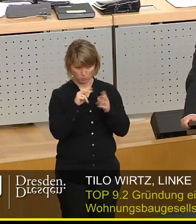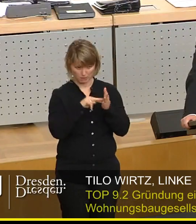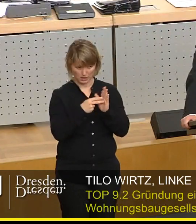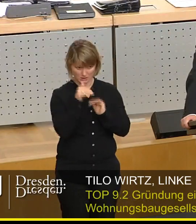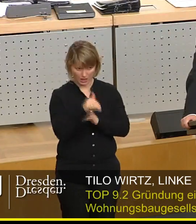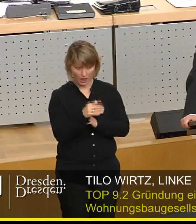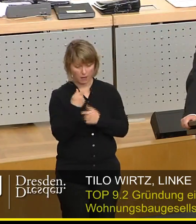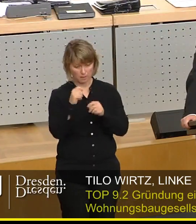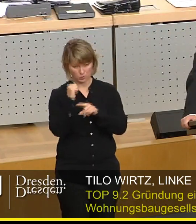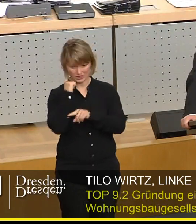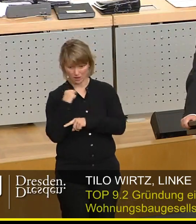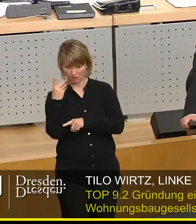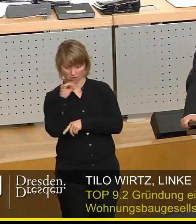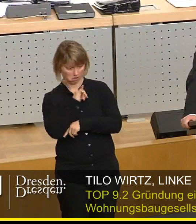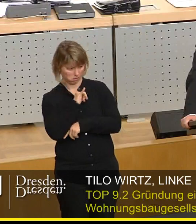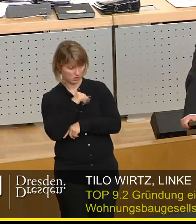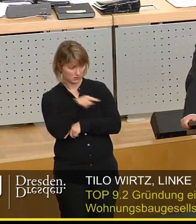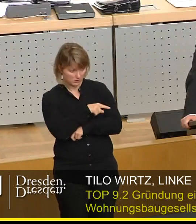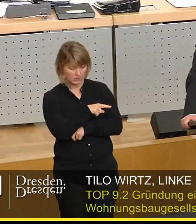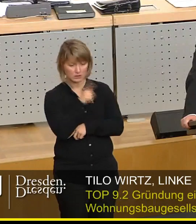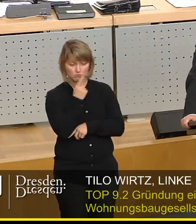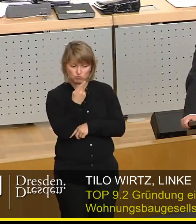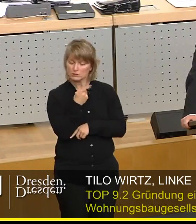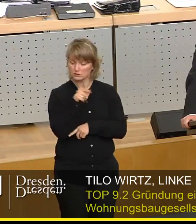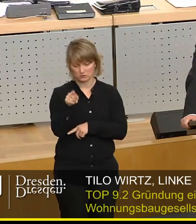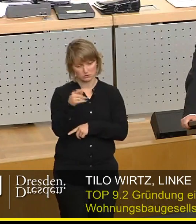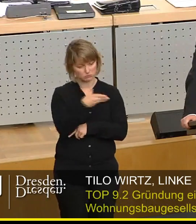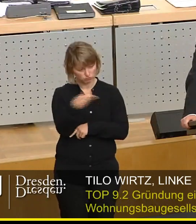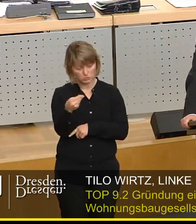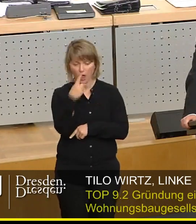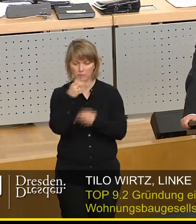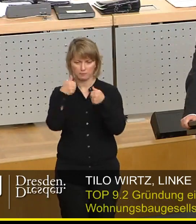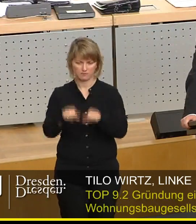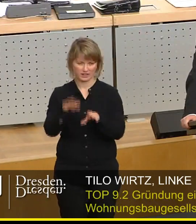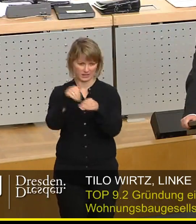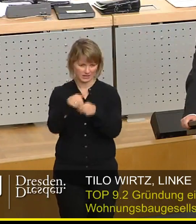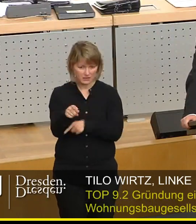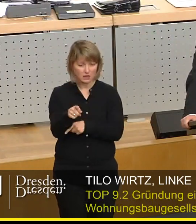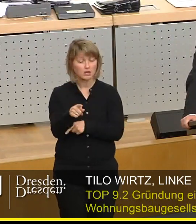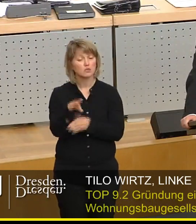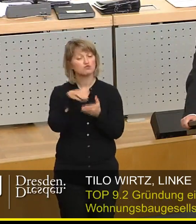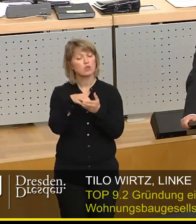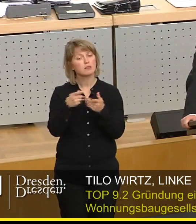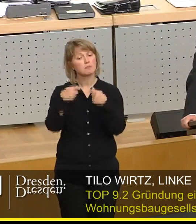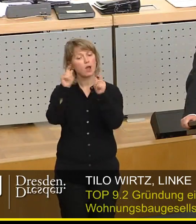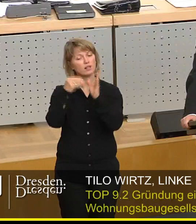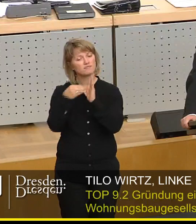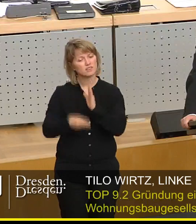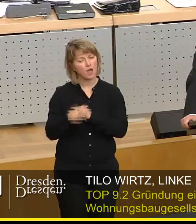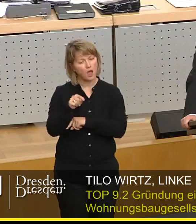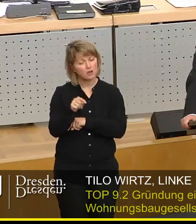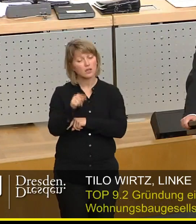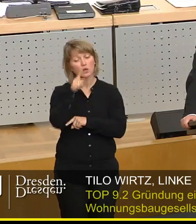Bauträger, die Projekt interessiert, die Projektträger verpflichtet werden in den städtebaulichen Verträgen und auch in den